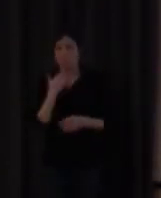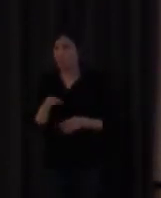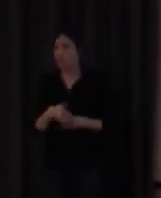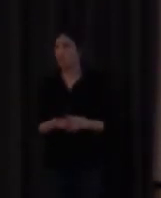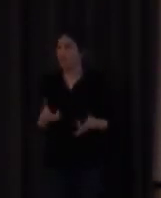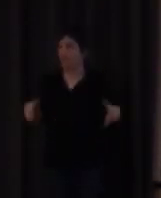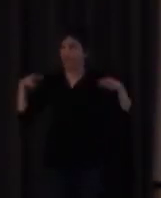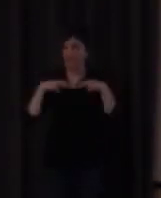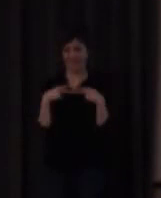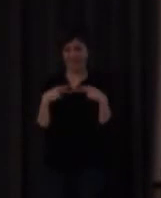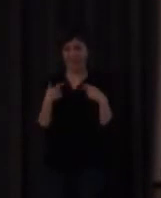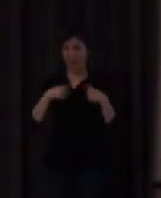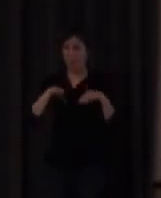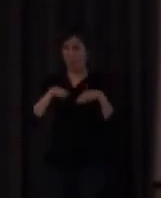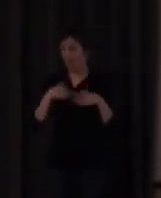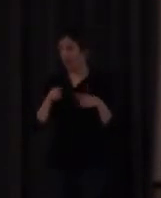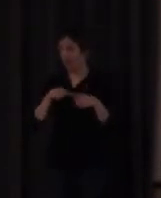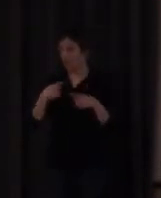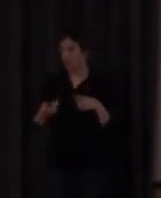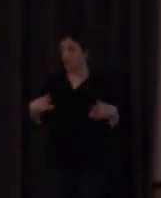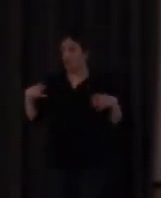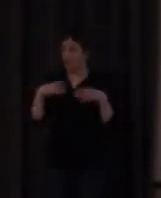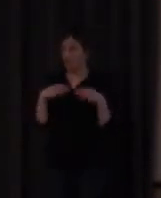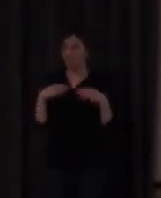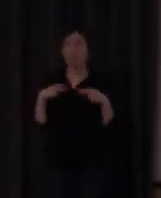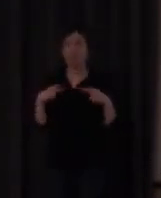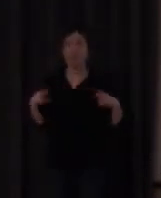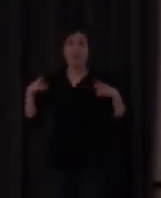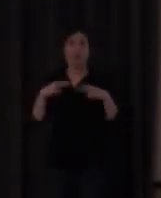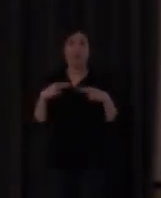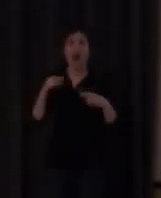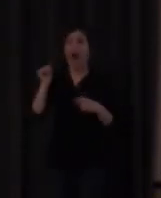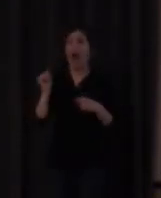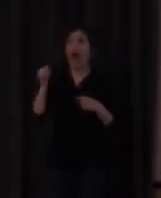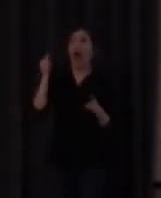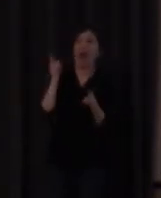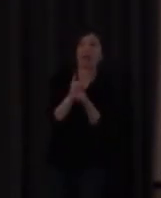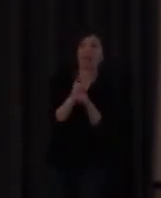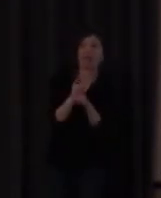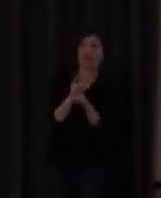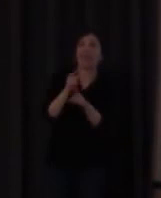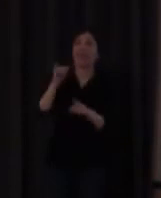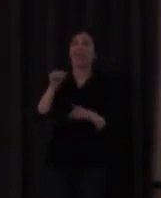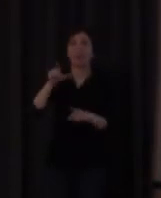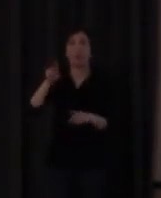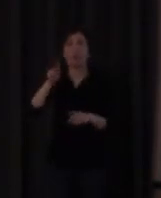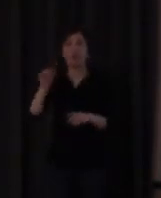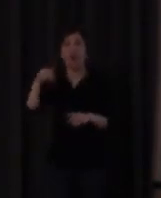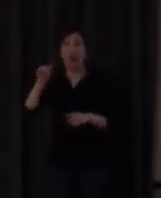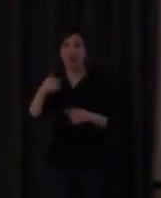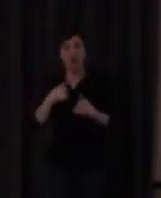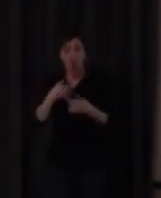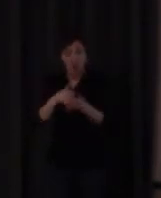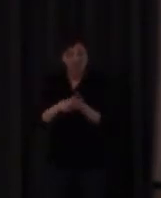chaqueta y utilizo un adjetivo de Cortázar antediluviana que es una cosa que ni yo mismo sé muy bien lo que significa